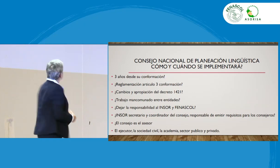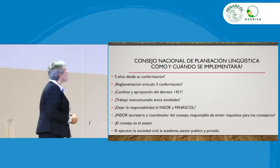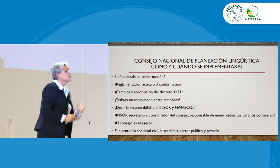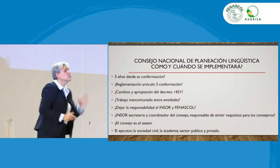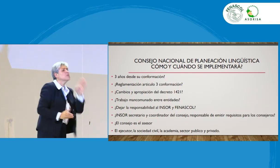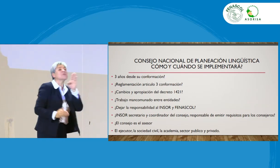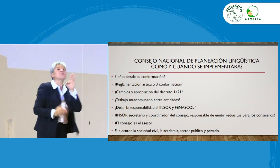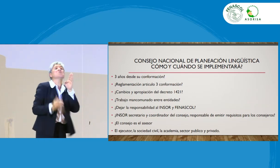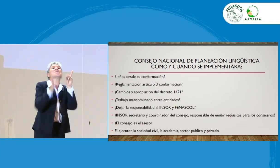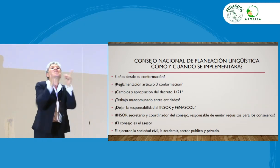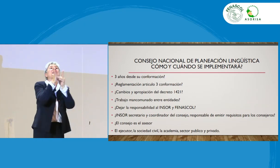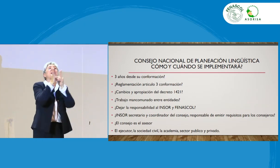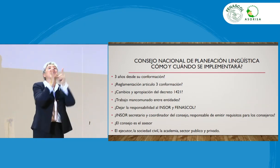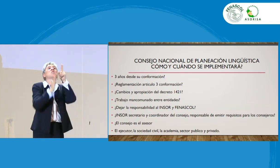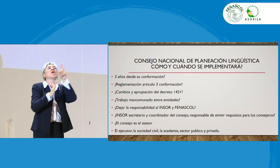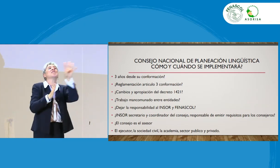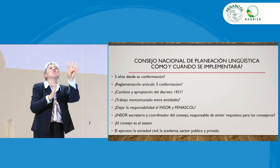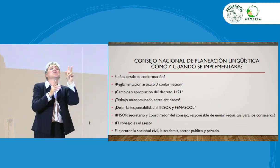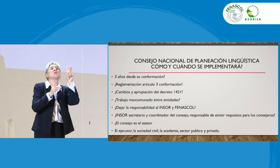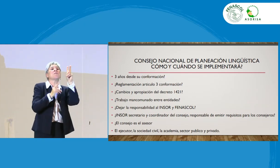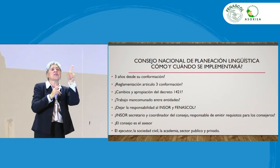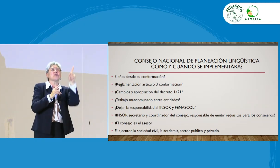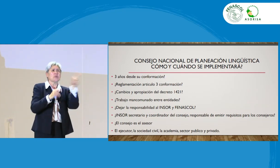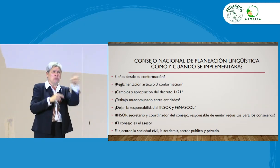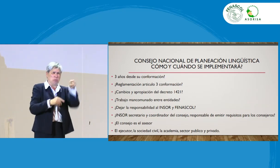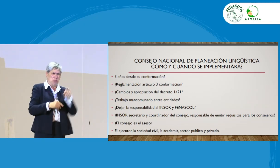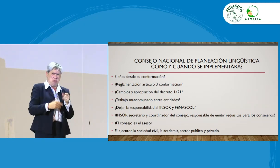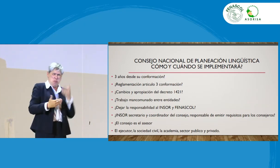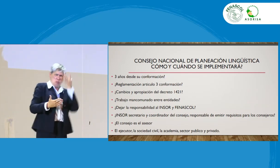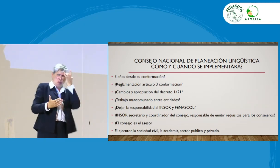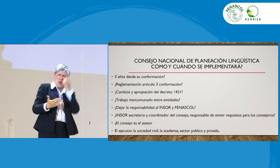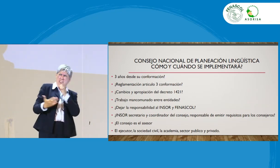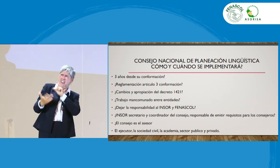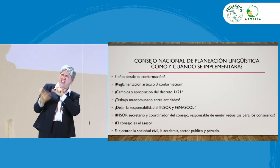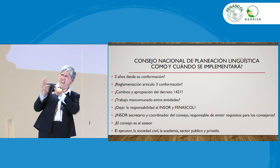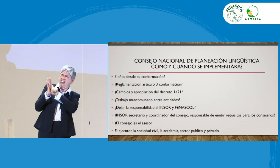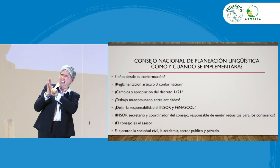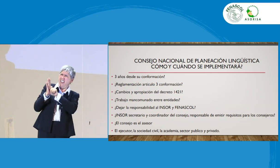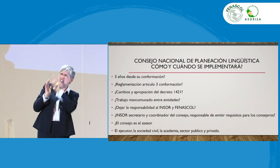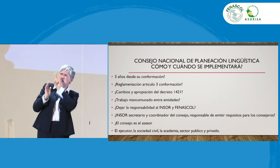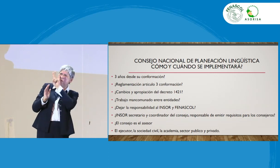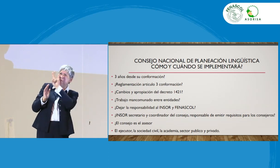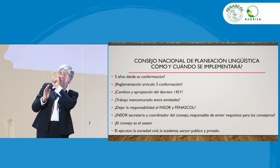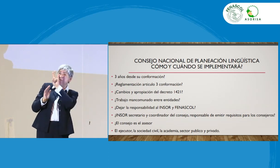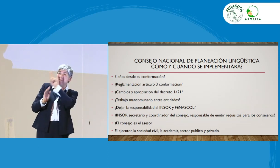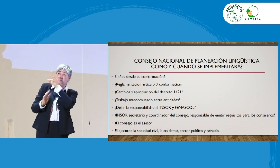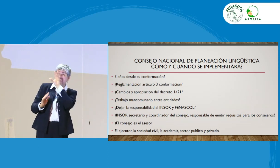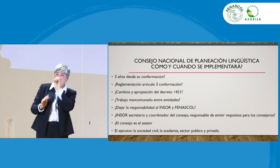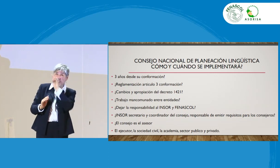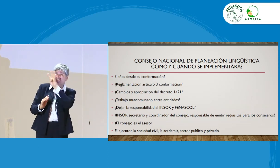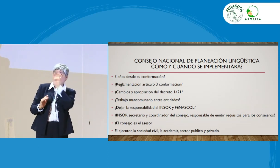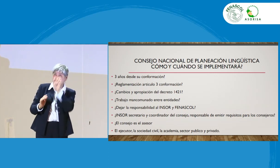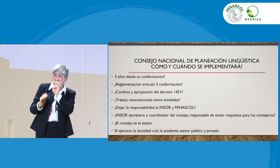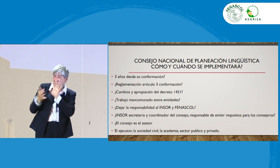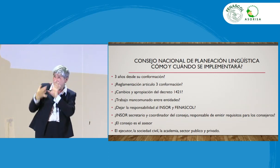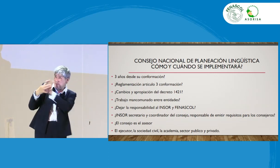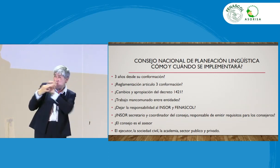Bueno, el decreto 1421, pero, ¿por qué? Porque se habla con decreto, decreto